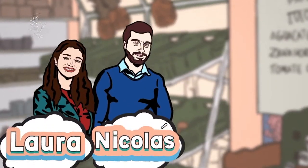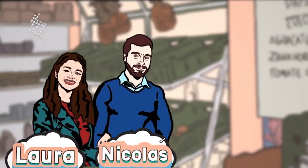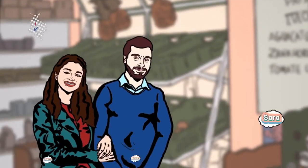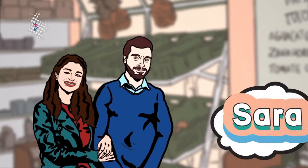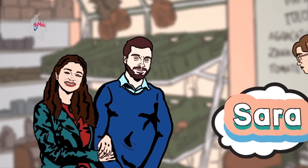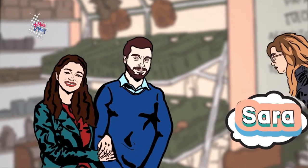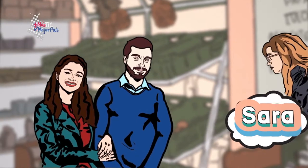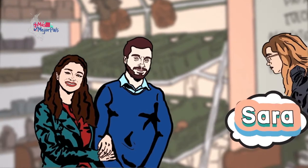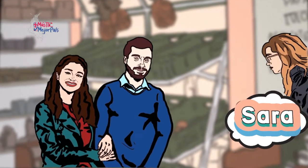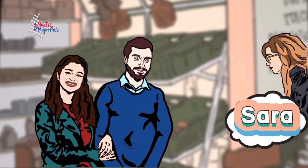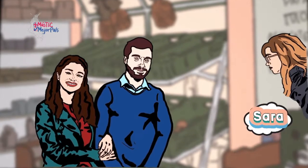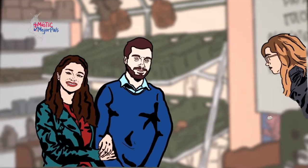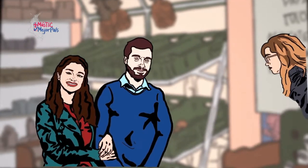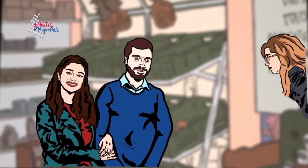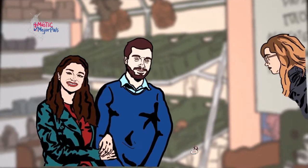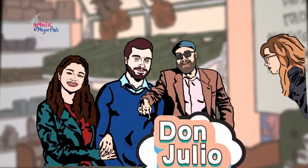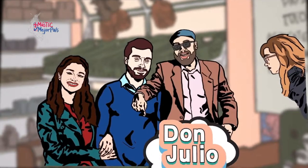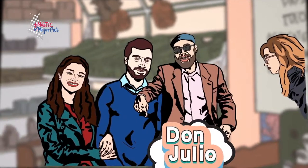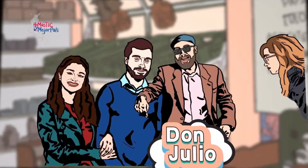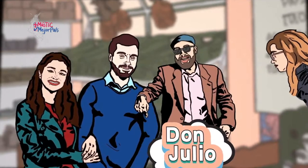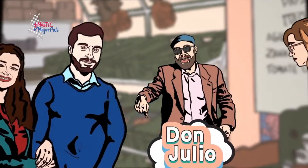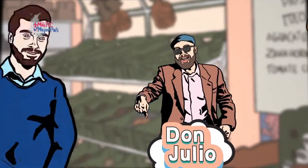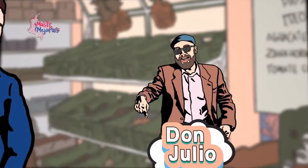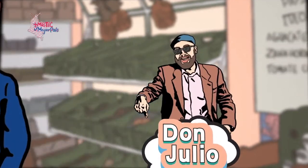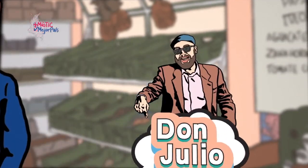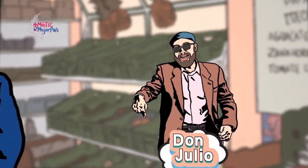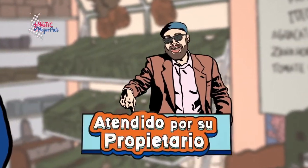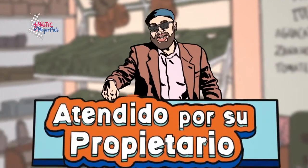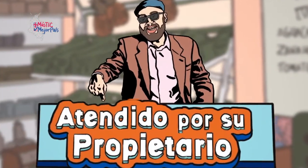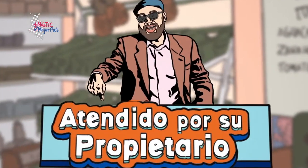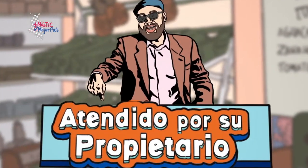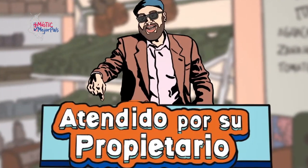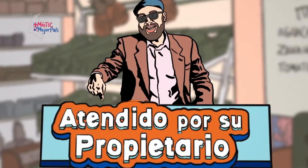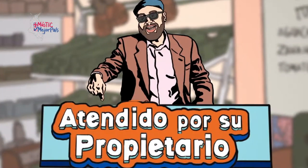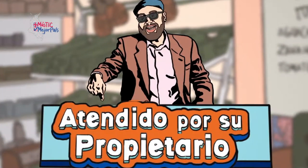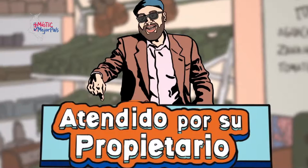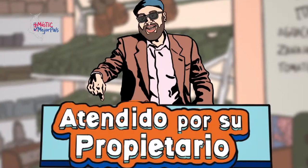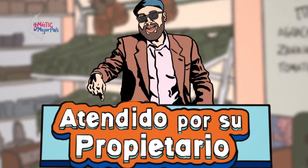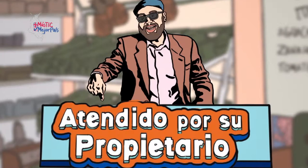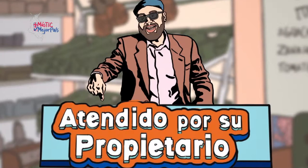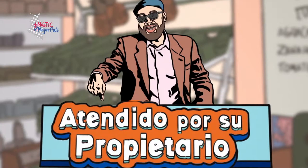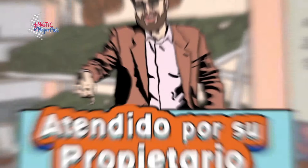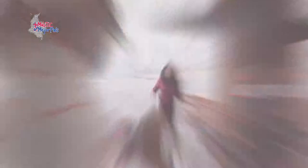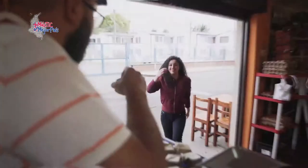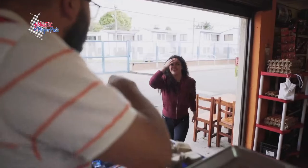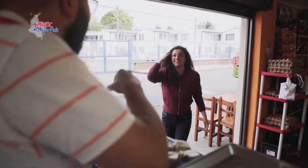Atendido por su propietario es la primera serie web colombiana y tal vez de América Latina que aborda temas de inclusión social, educativa y laboral para